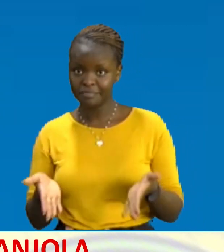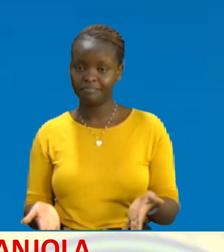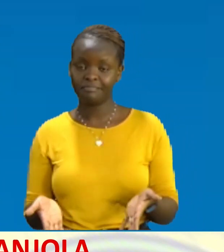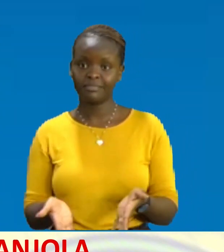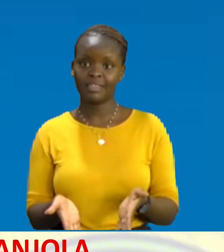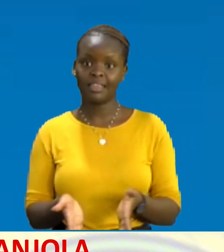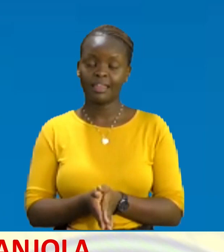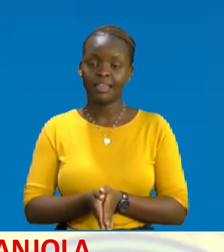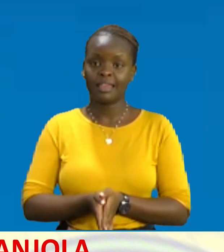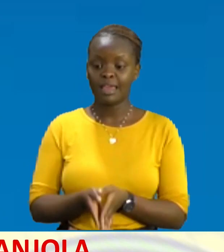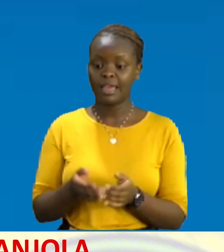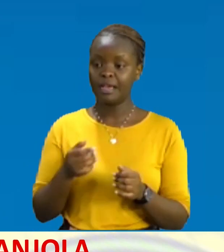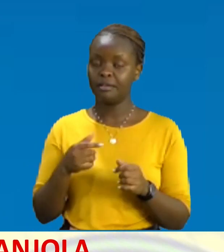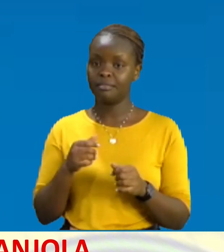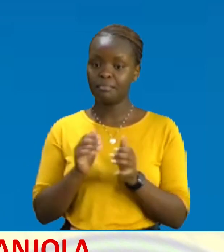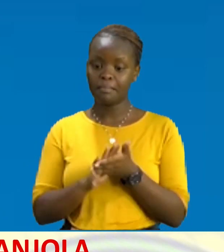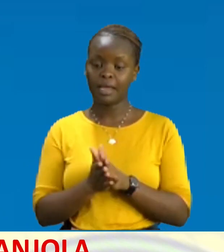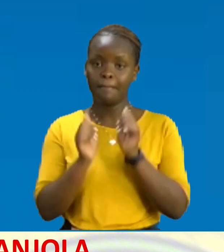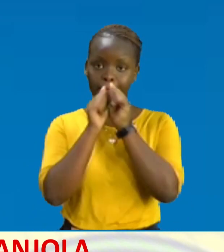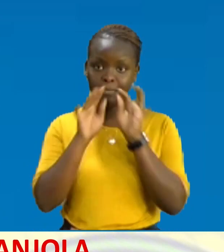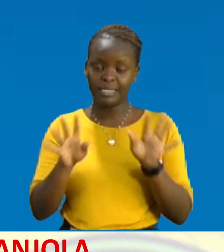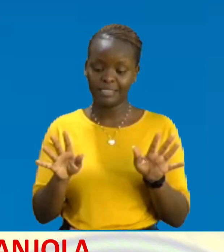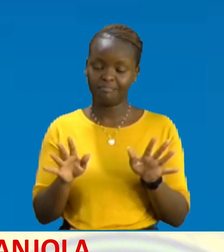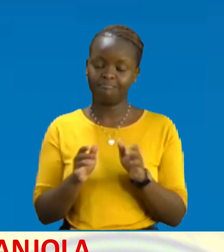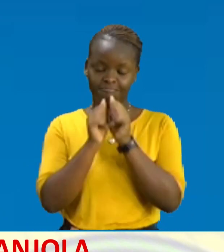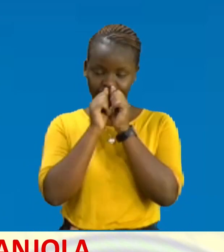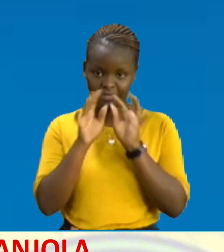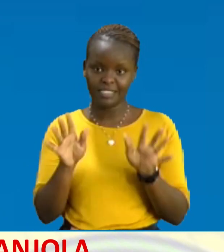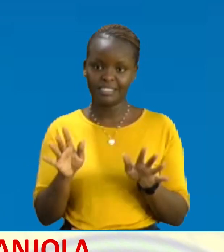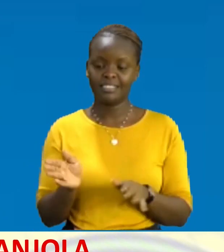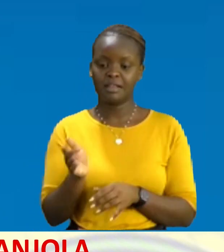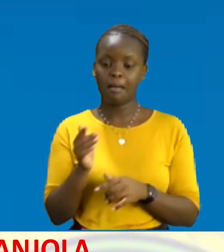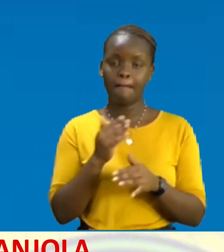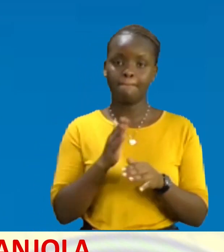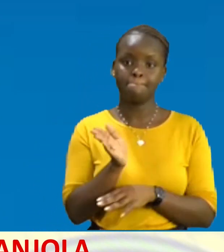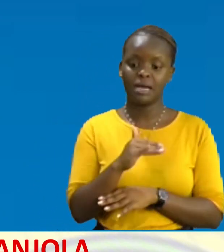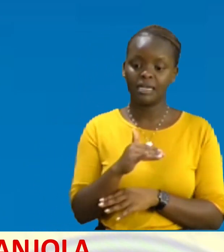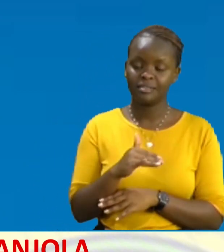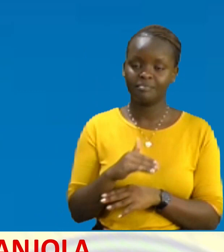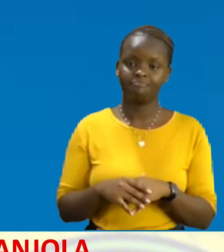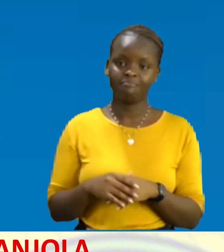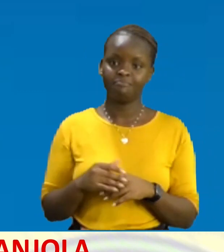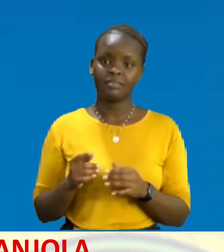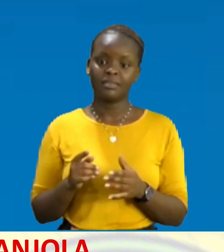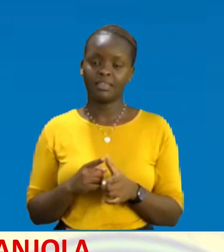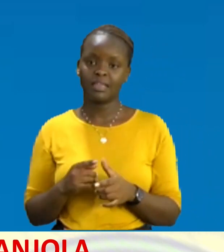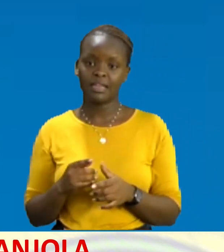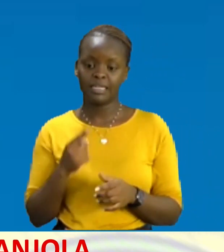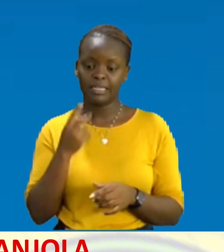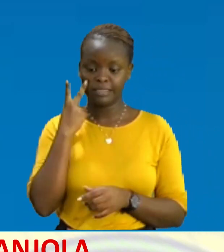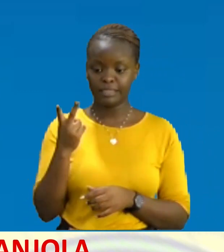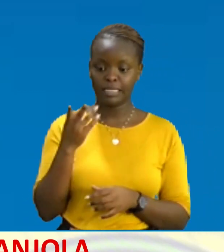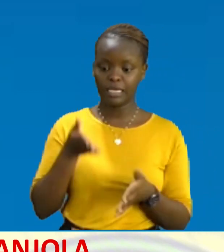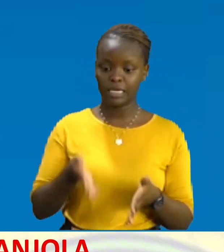Mugeni Yatakuwa Baraka Jua Meshe Yako Barikwa Sana Ninarudi Lakini Zahidi Yote Ninaomba Ninaona Hapa Kuna